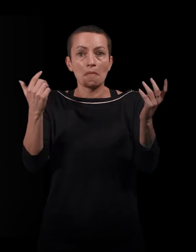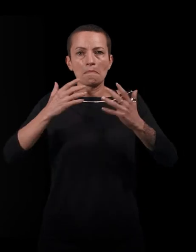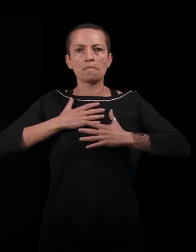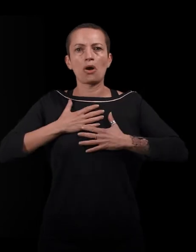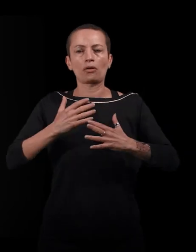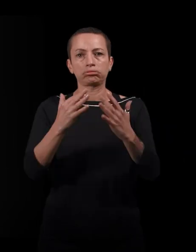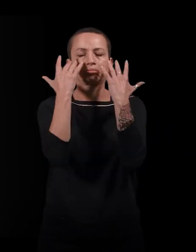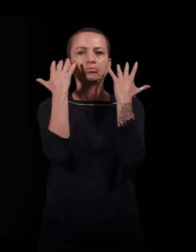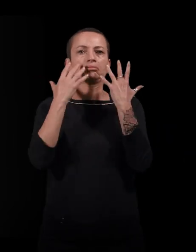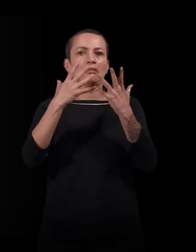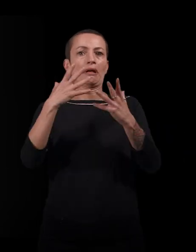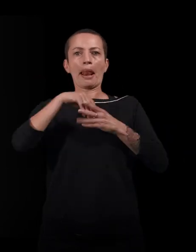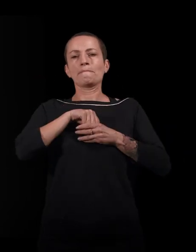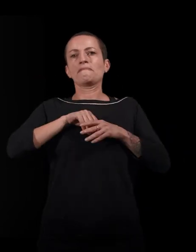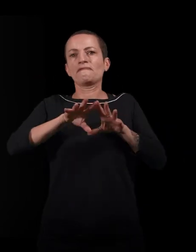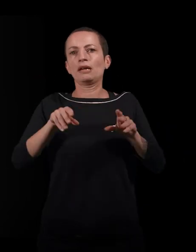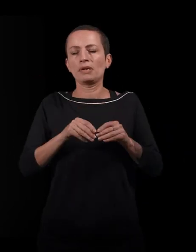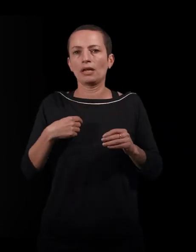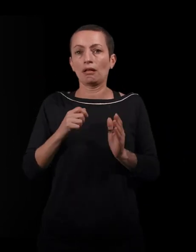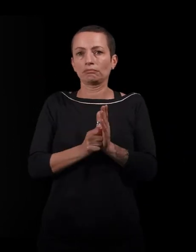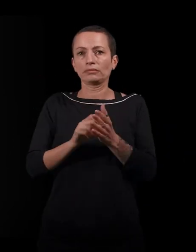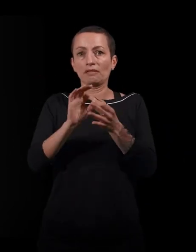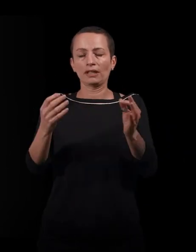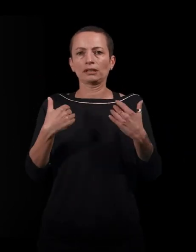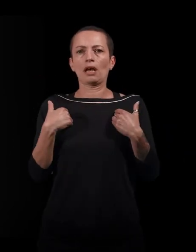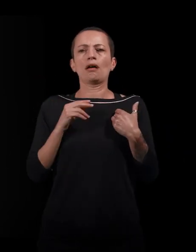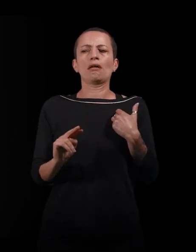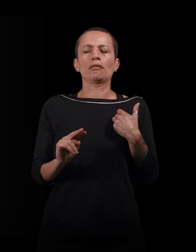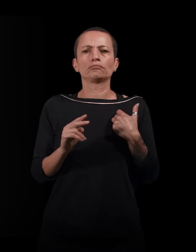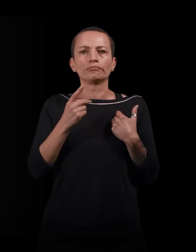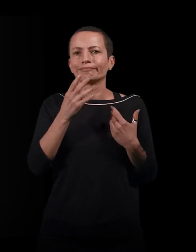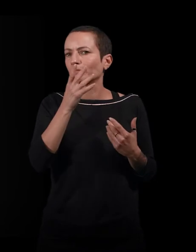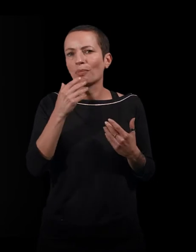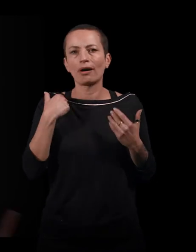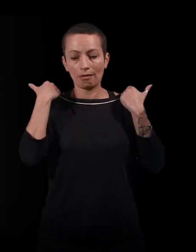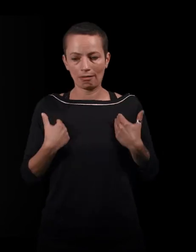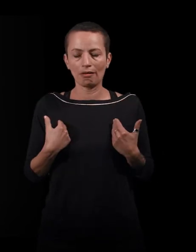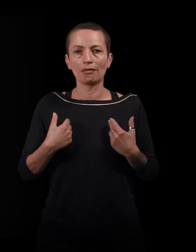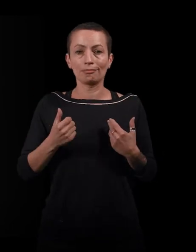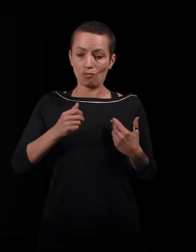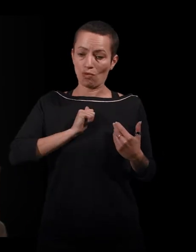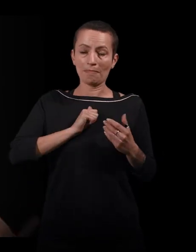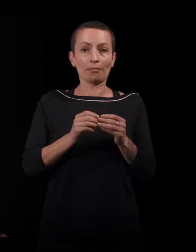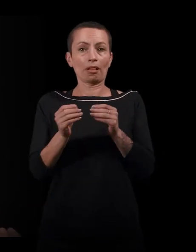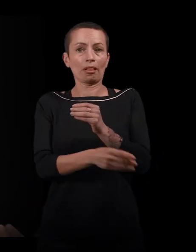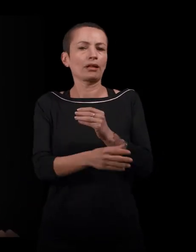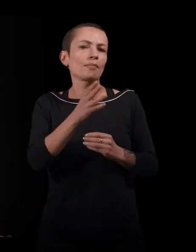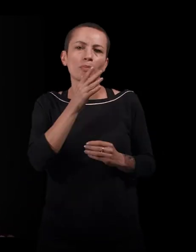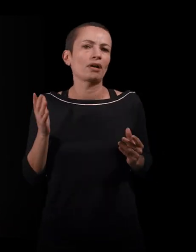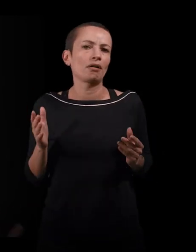je comprends qu'en fait, je ne vais pas pouvoir faire l'économie de ma propre personne dans cette histoire d'exil et